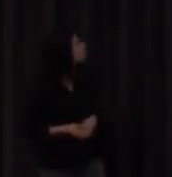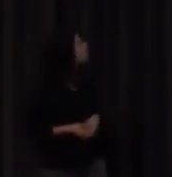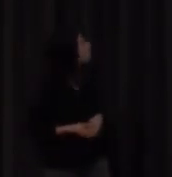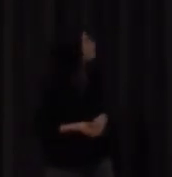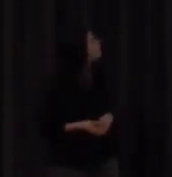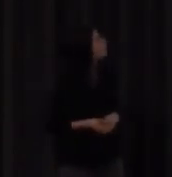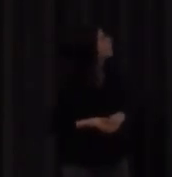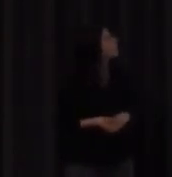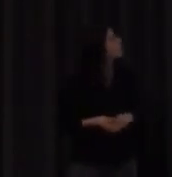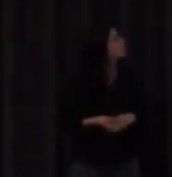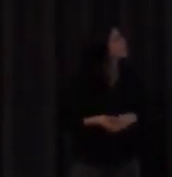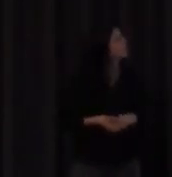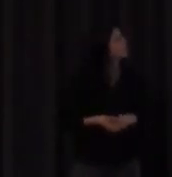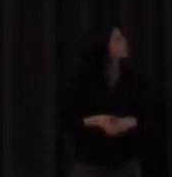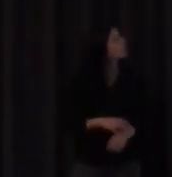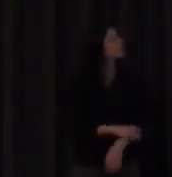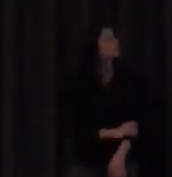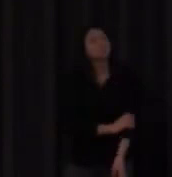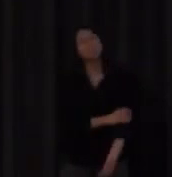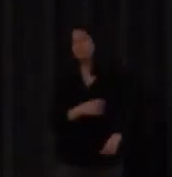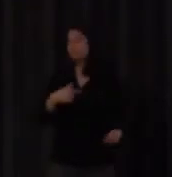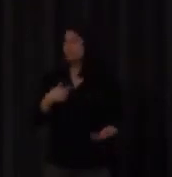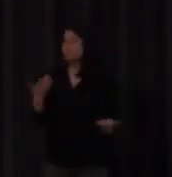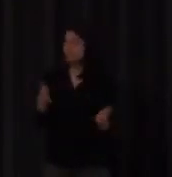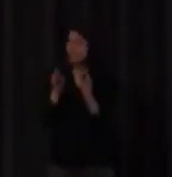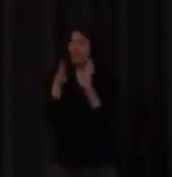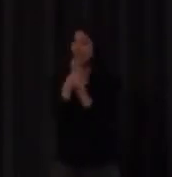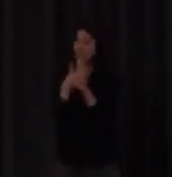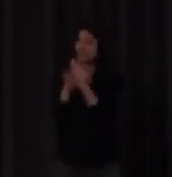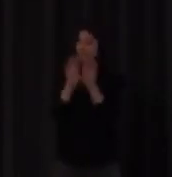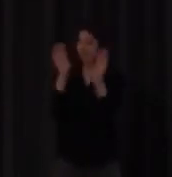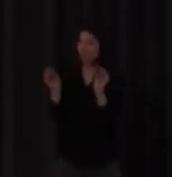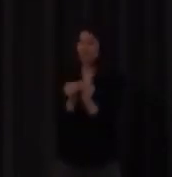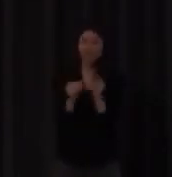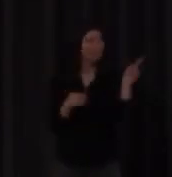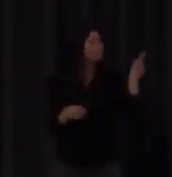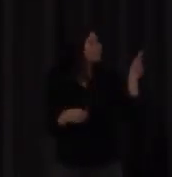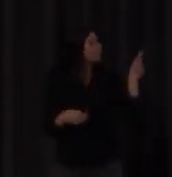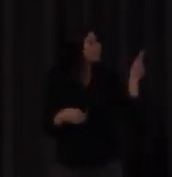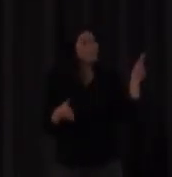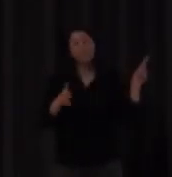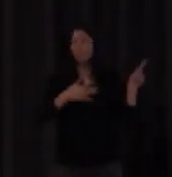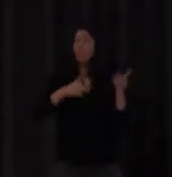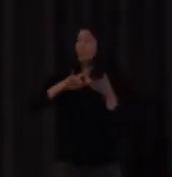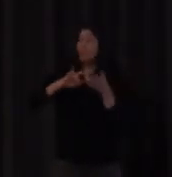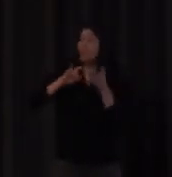bien les voy a contar ahora cómo funciona nuestro programa